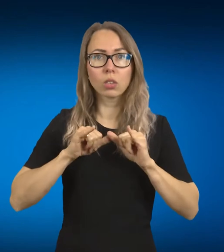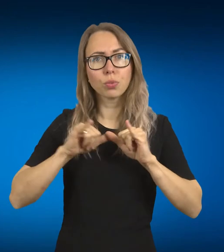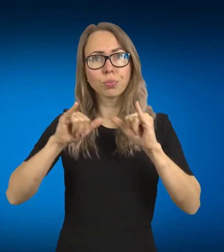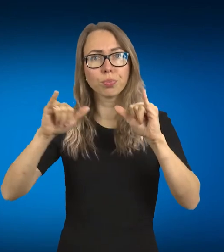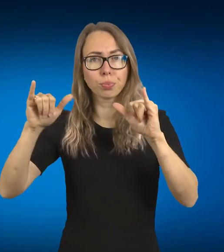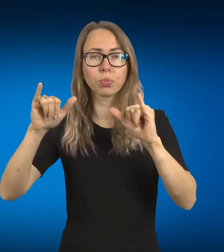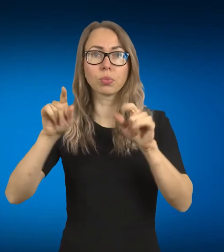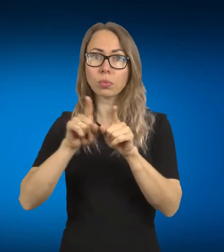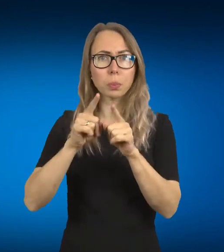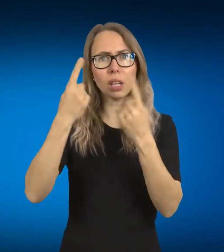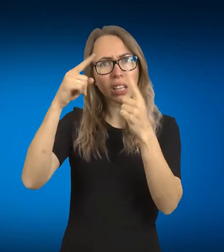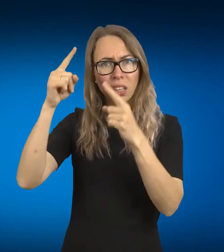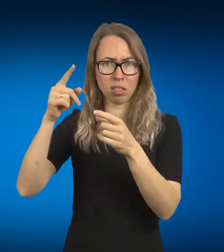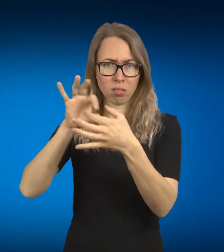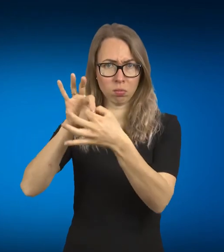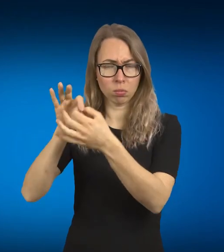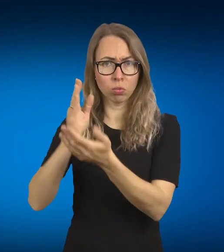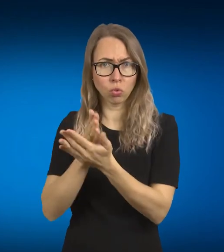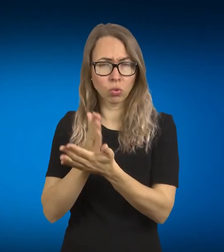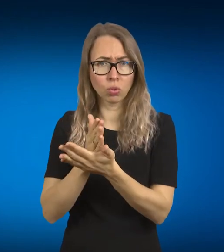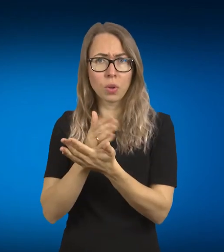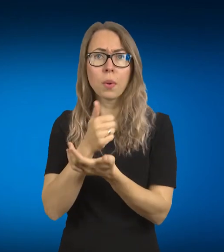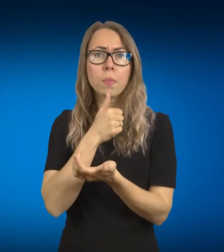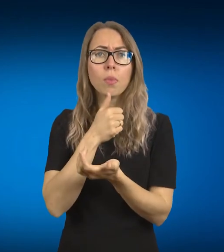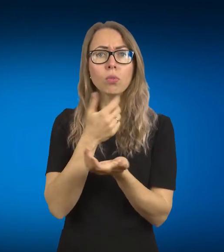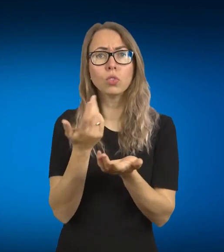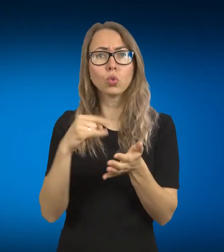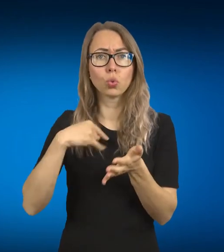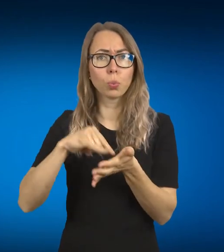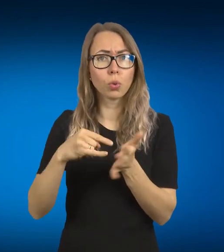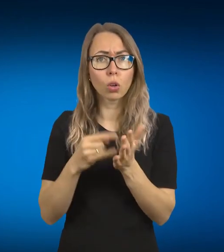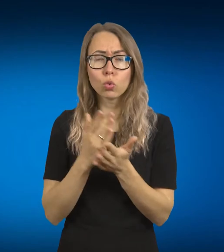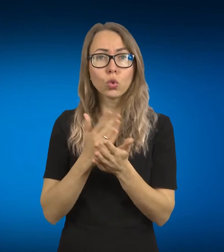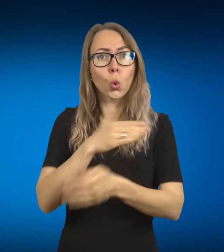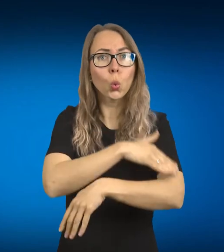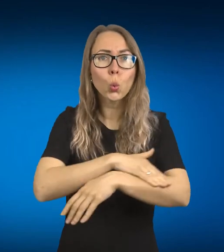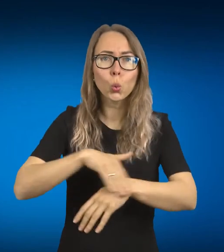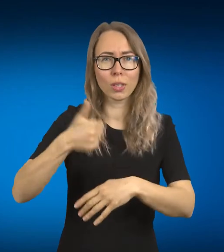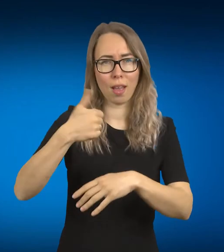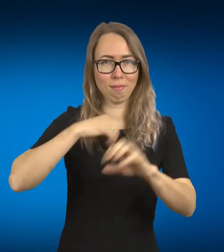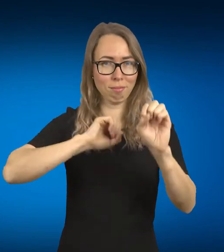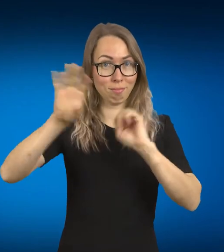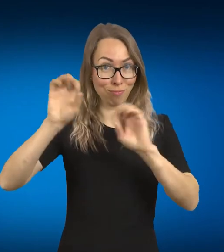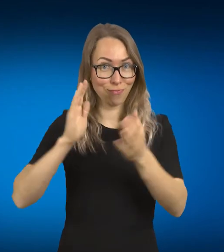Ir yra tikrai planai ir į ūsienio rinką eiti. Ir, vat, norėčiau dar pasinaudoti progą ir